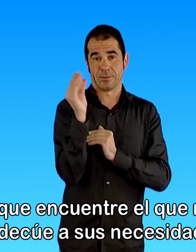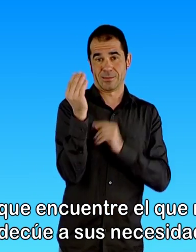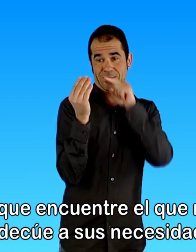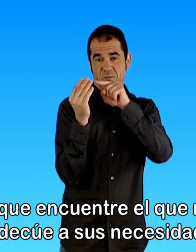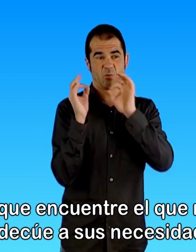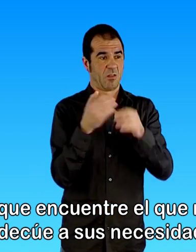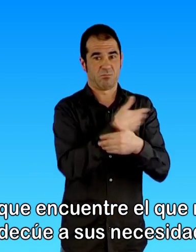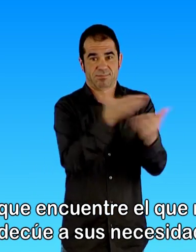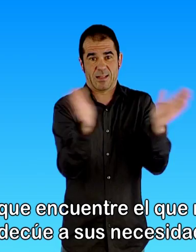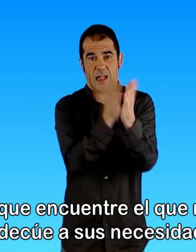necesidades.